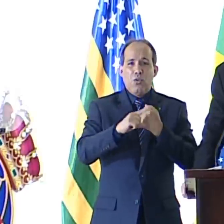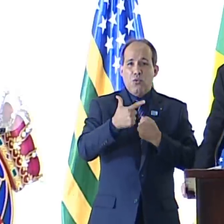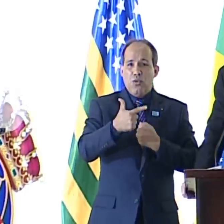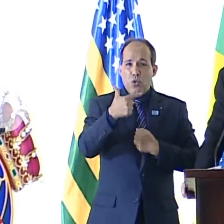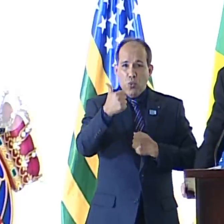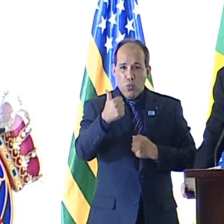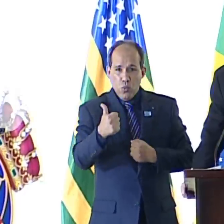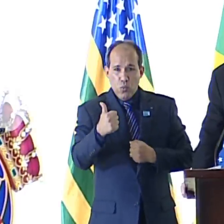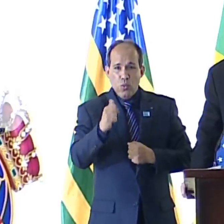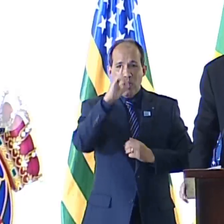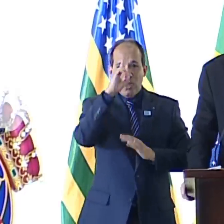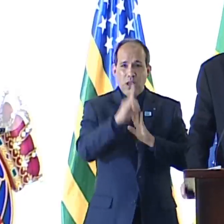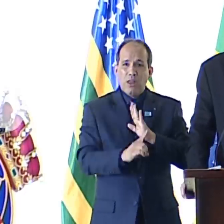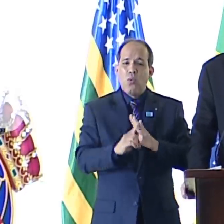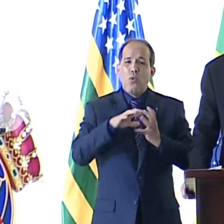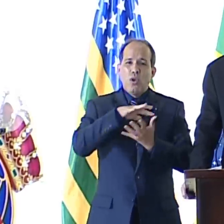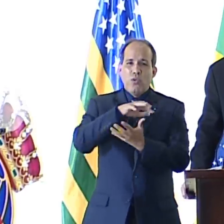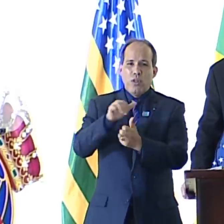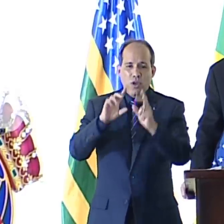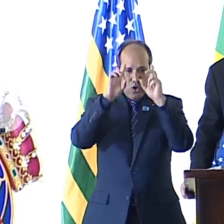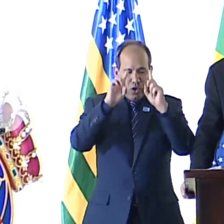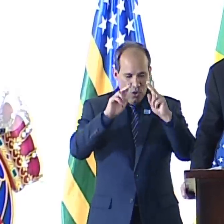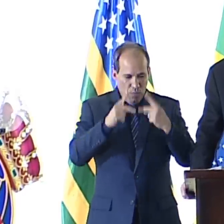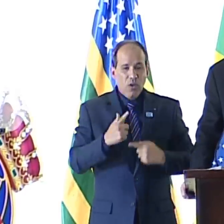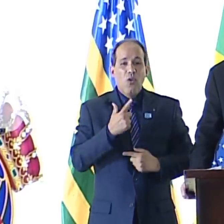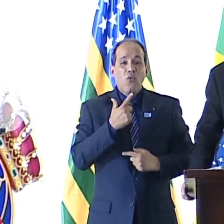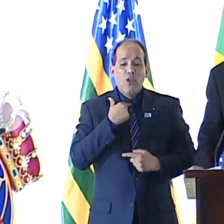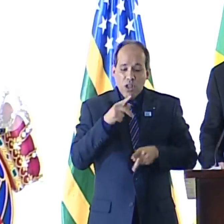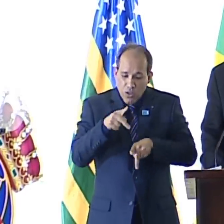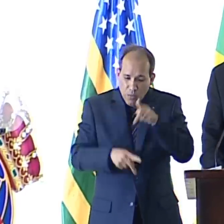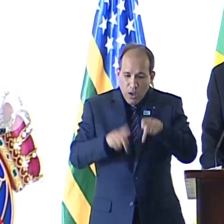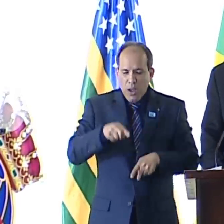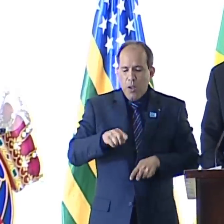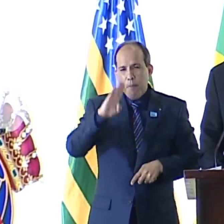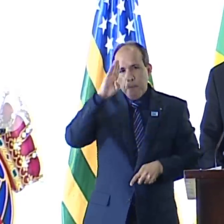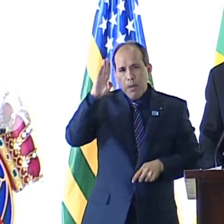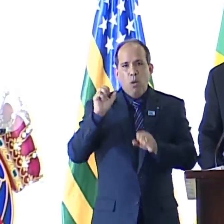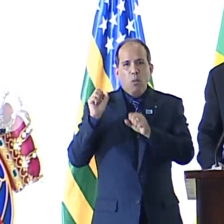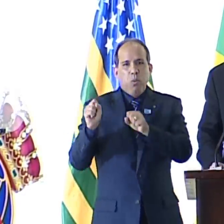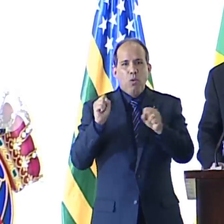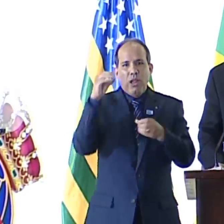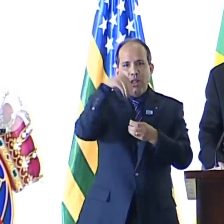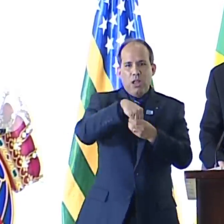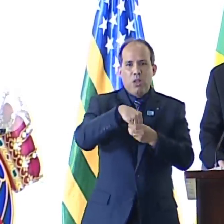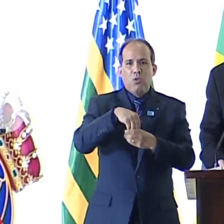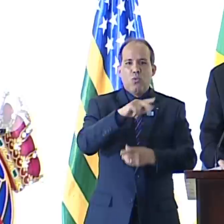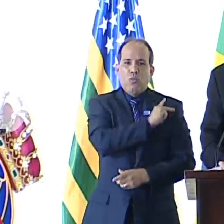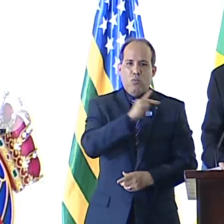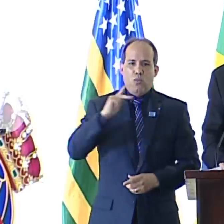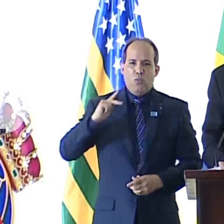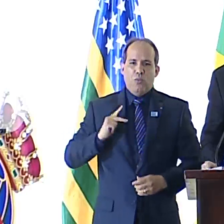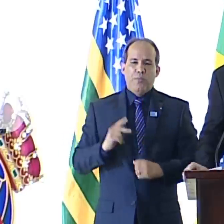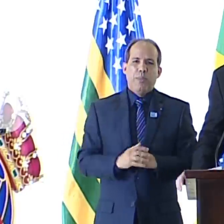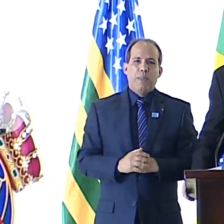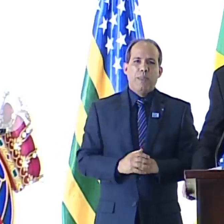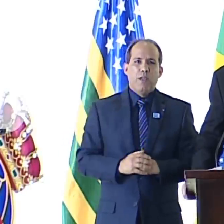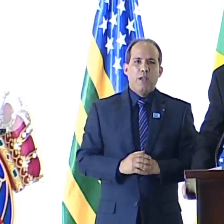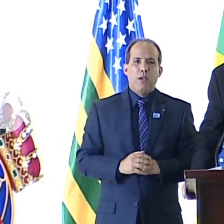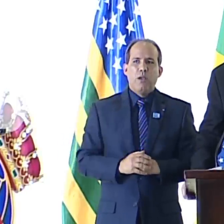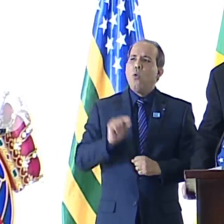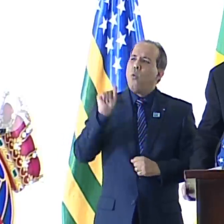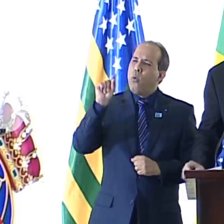Direitos Humanos, inciso 3, A vontade do povo é o fundamento da autoridade dos poderes públicos. Chama-nos de